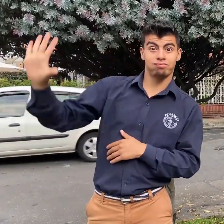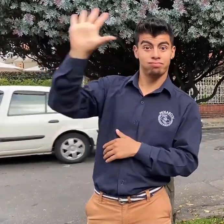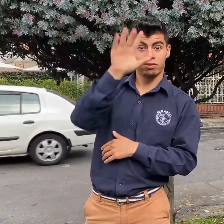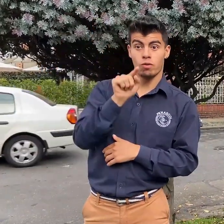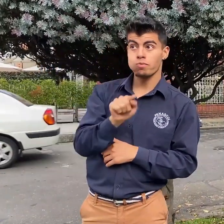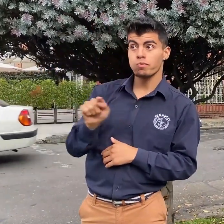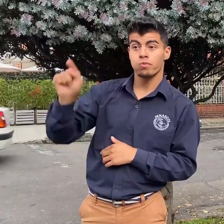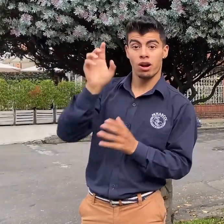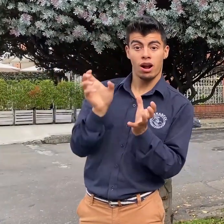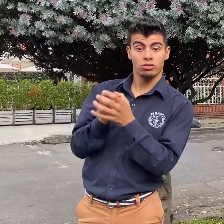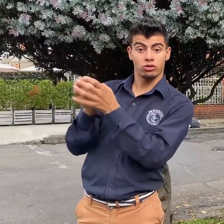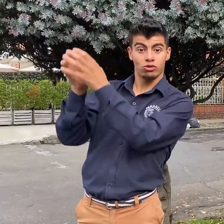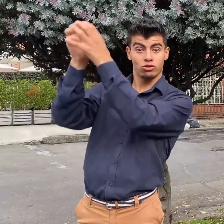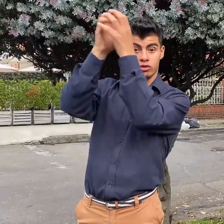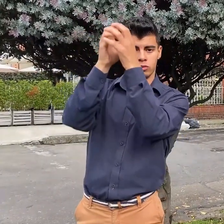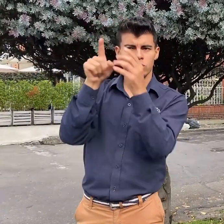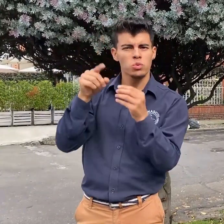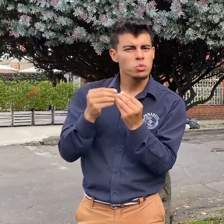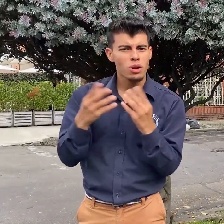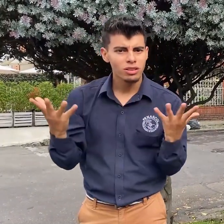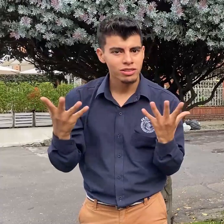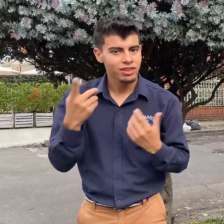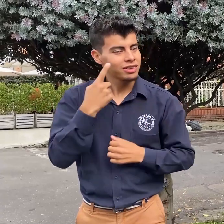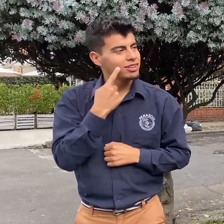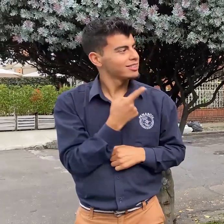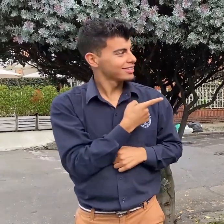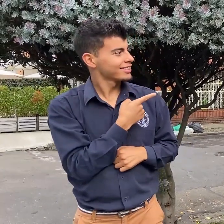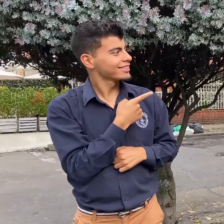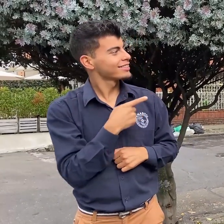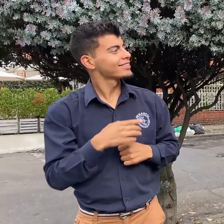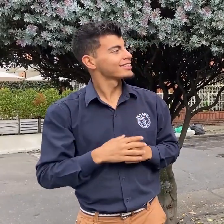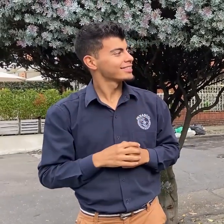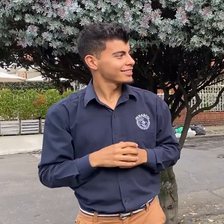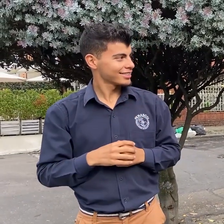Asociaciones de personas sordas del país, 20 en total,